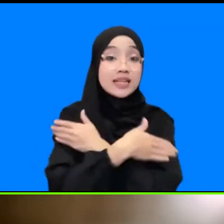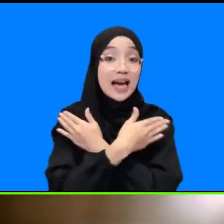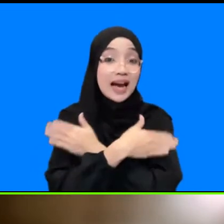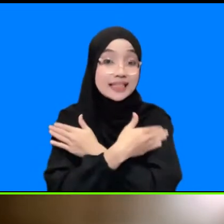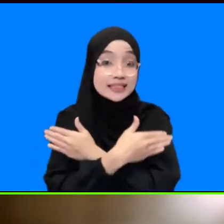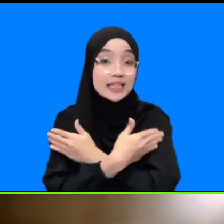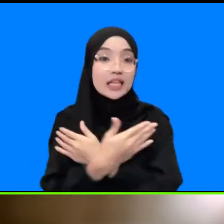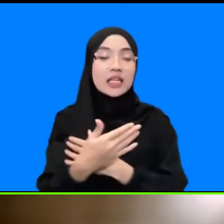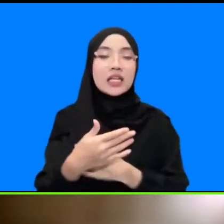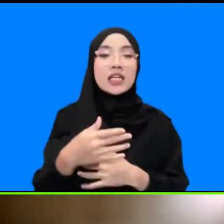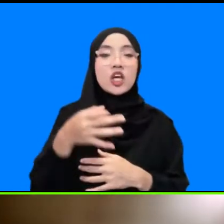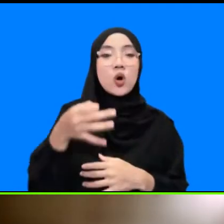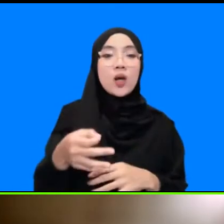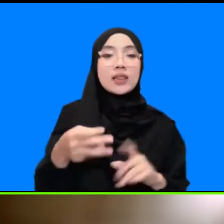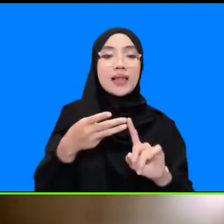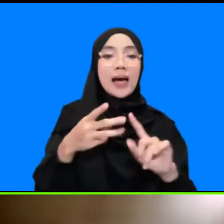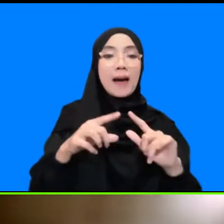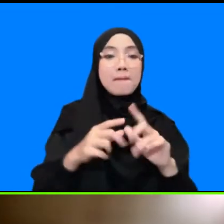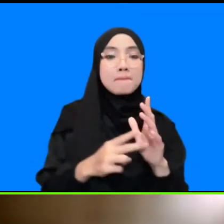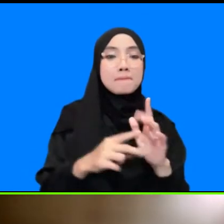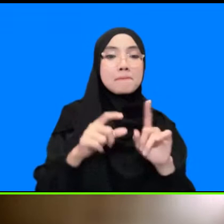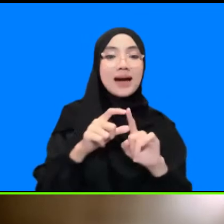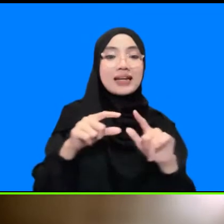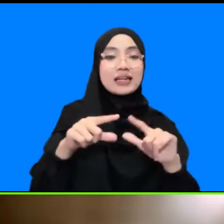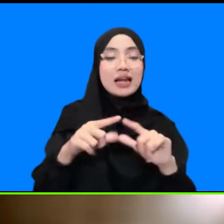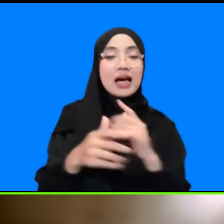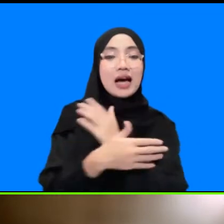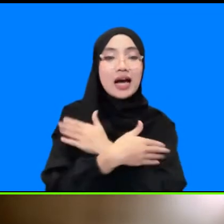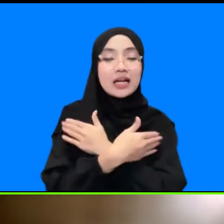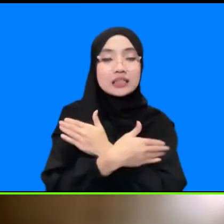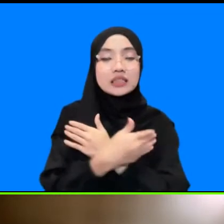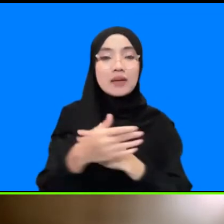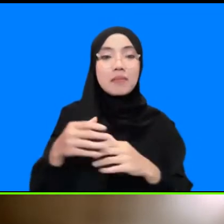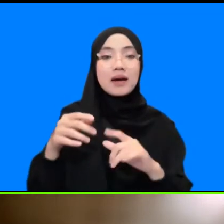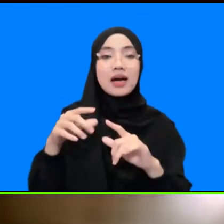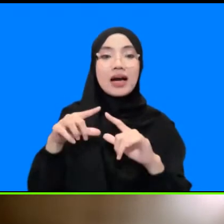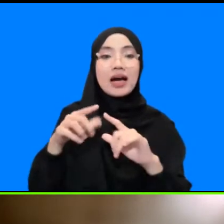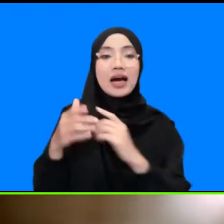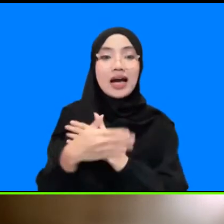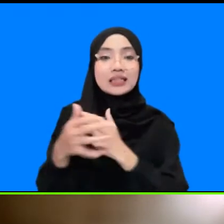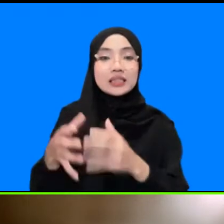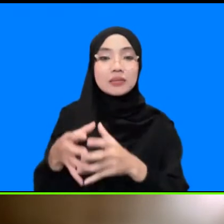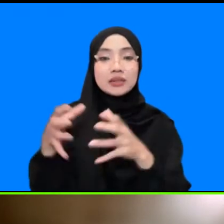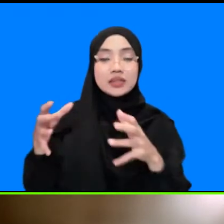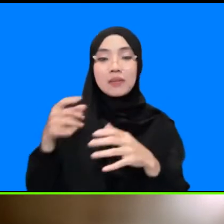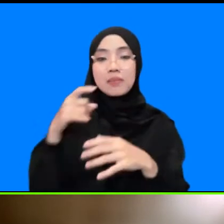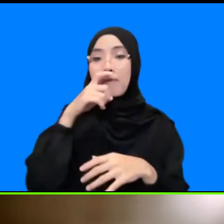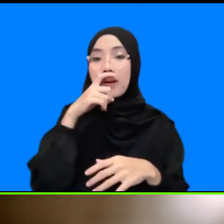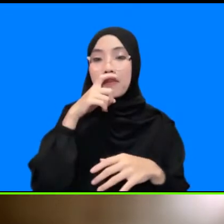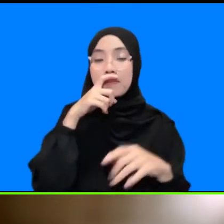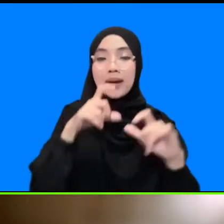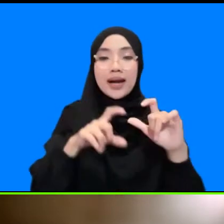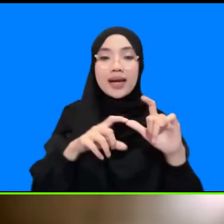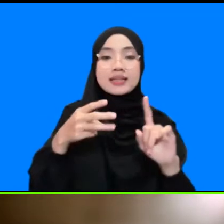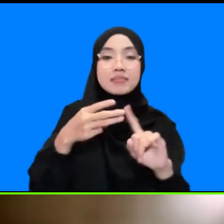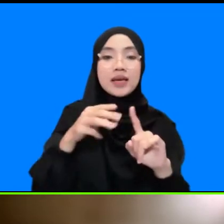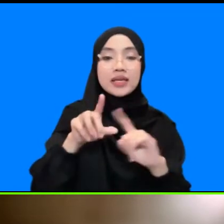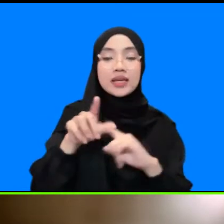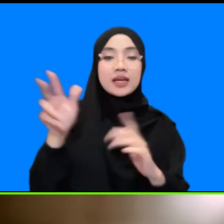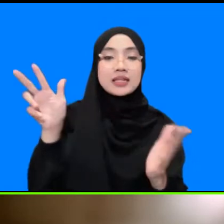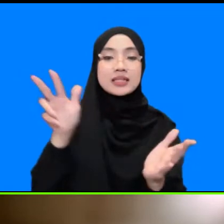kota bandar Aceh dan Aceh besar itu sudah ada di tahun 2009 Bapak SBI meresemikan Sirine